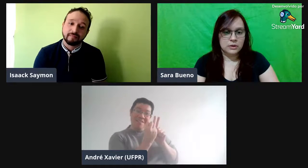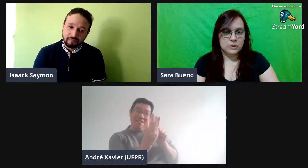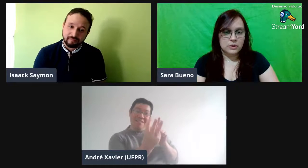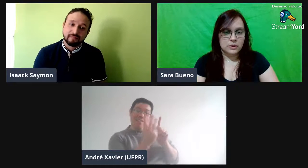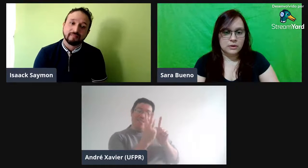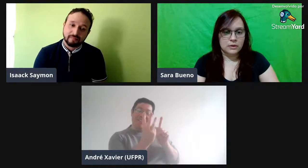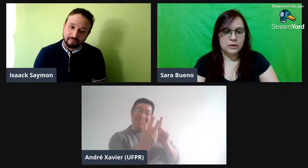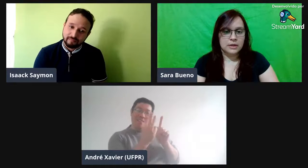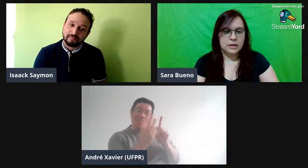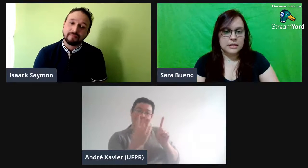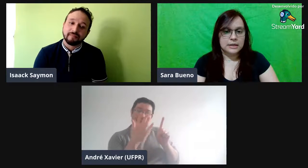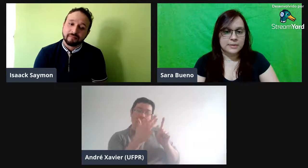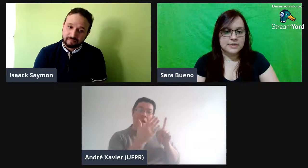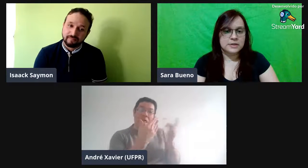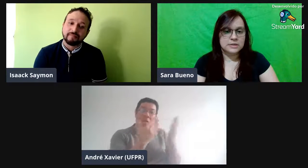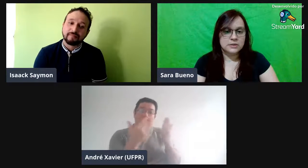ó, na mesma situação.